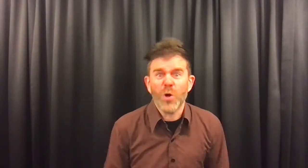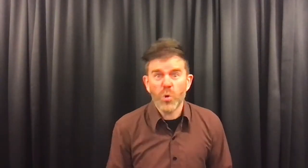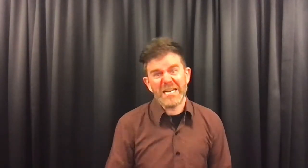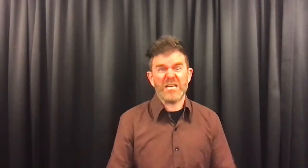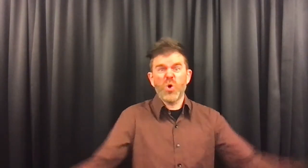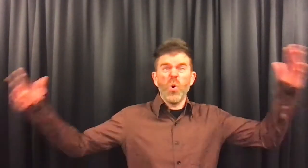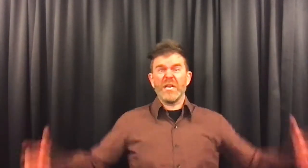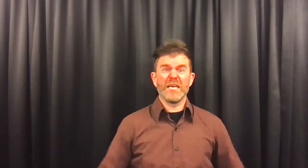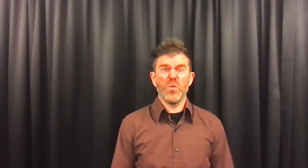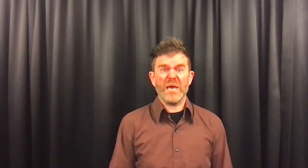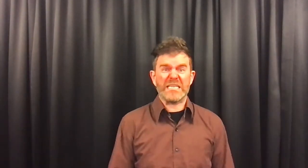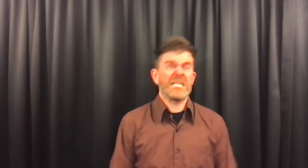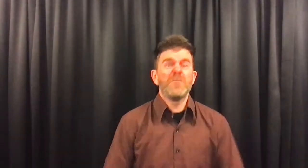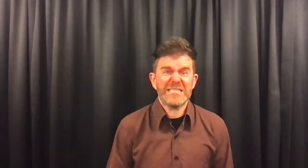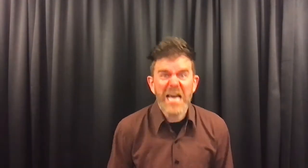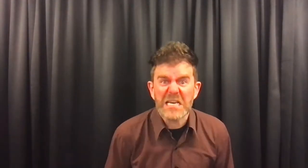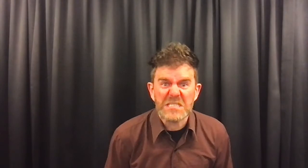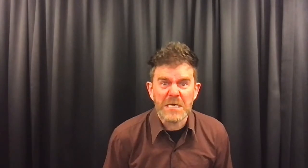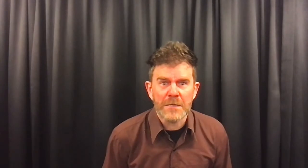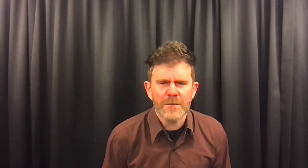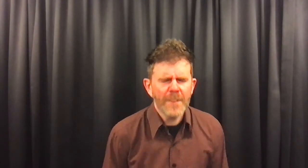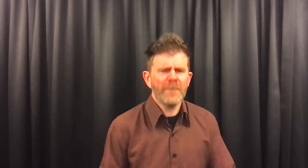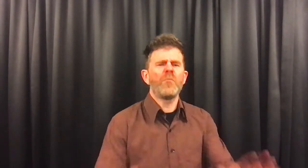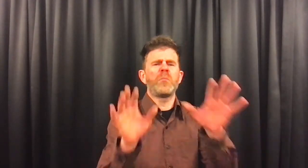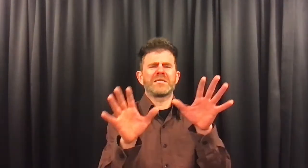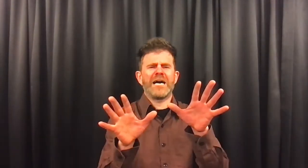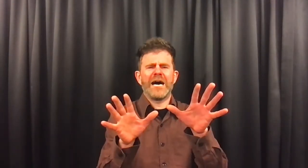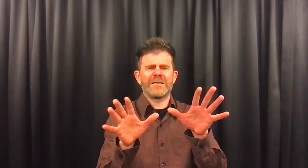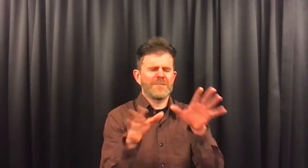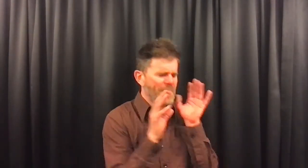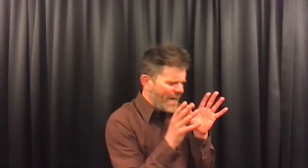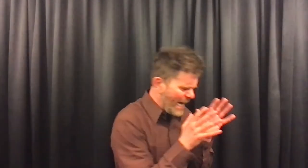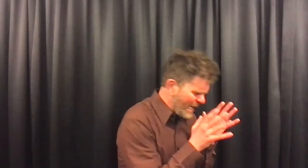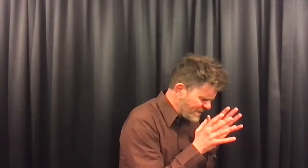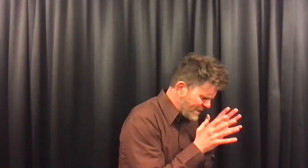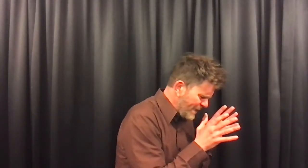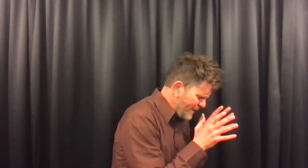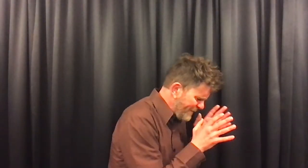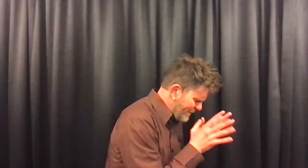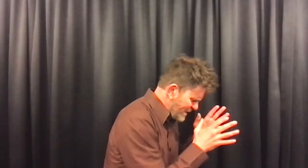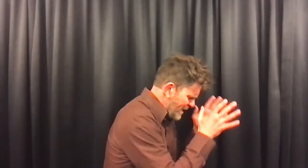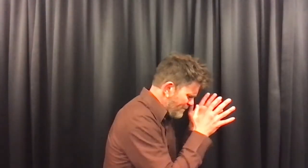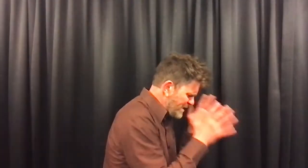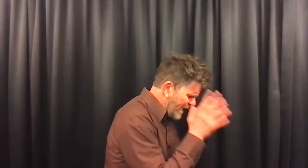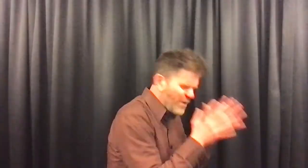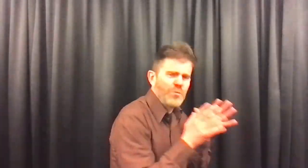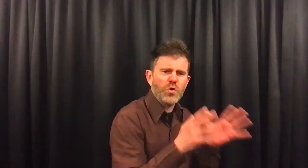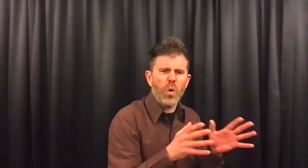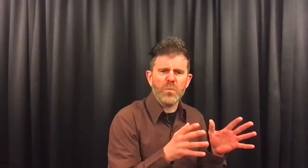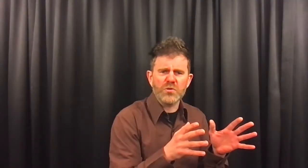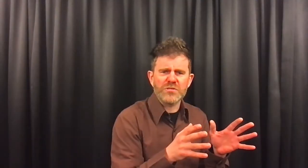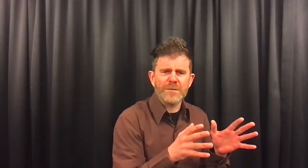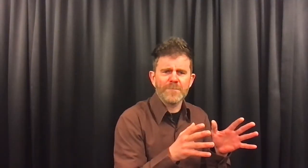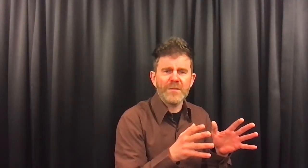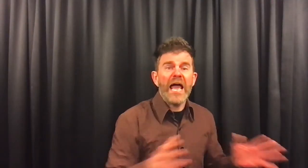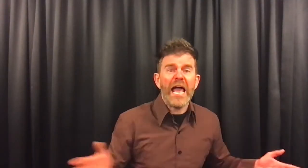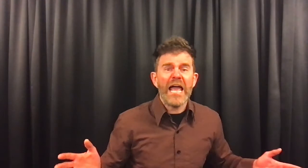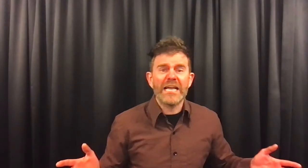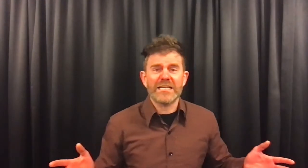ook graag koning geweest. Wat dacht je? Maar wacht, Arend. Arend, weet je wat? Misschien kunnen we het oplossen. Eigenlijk